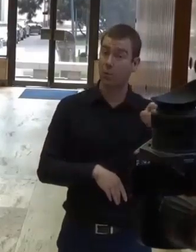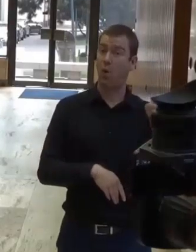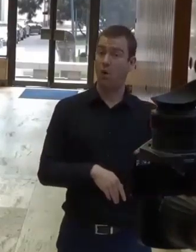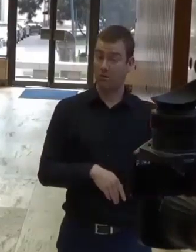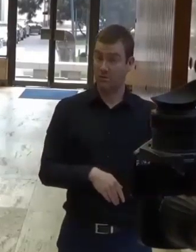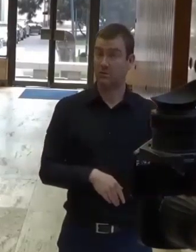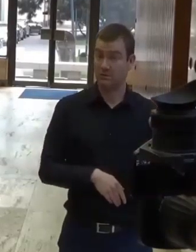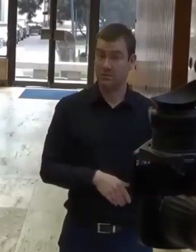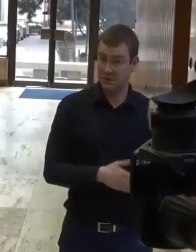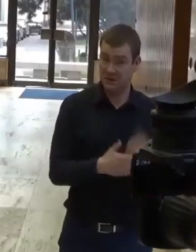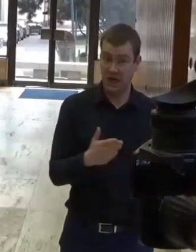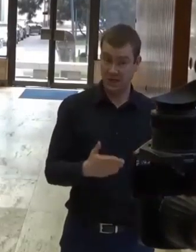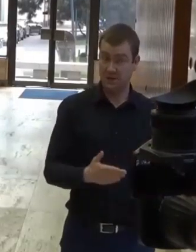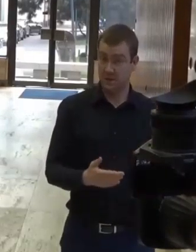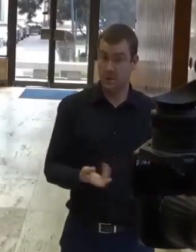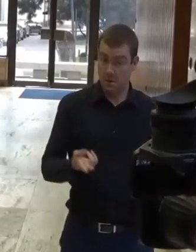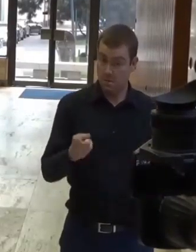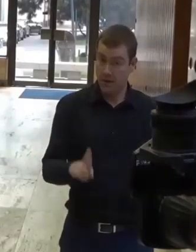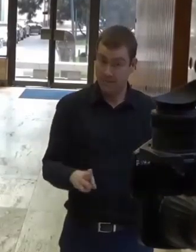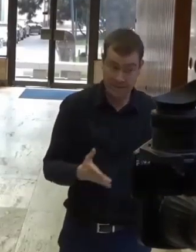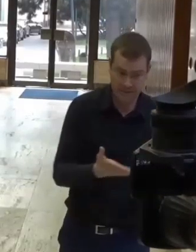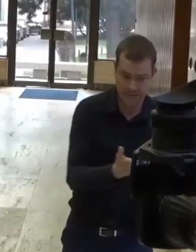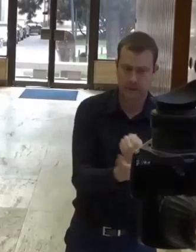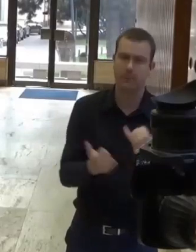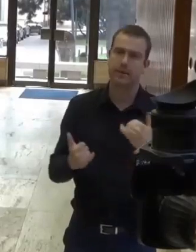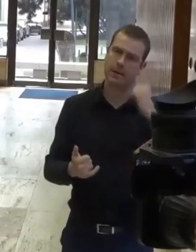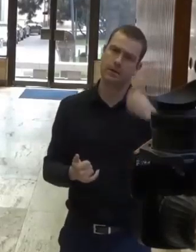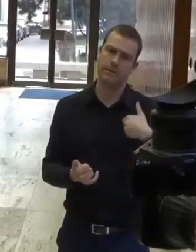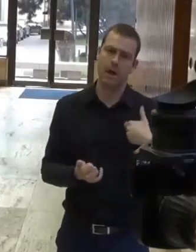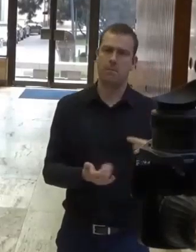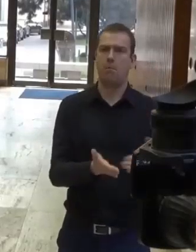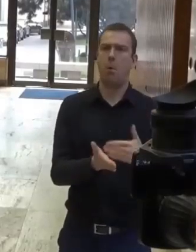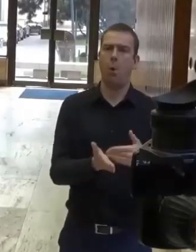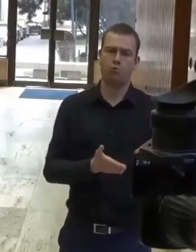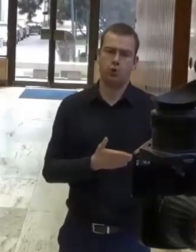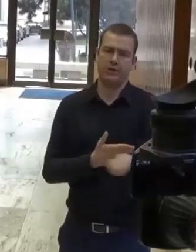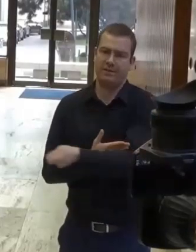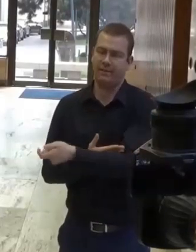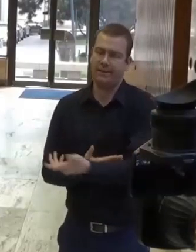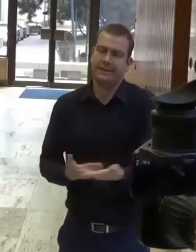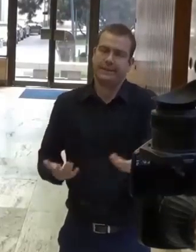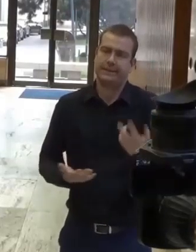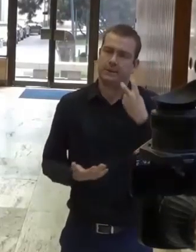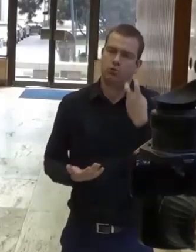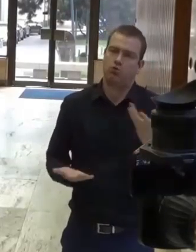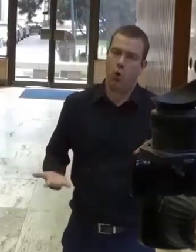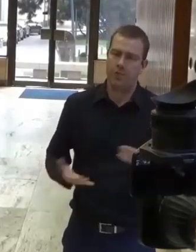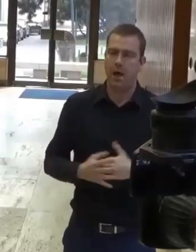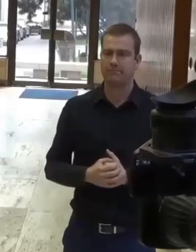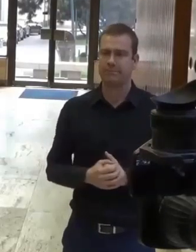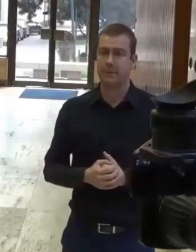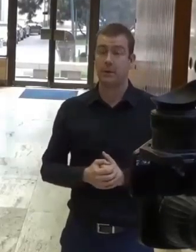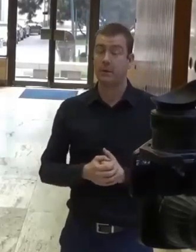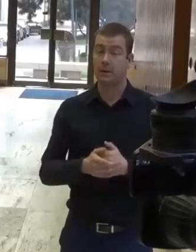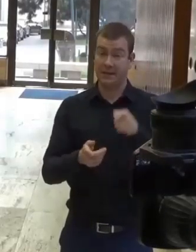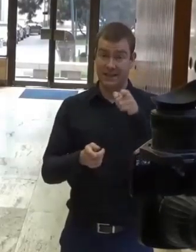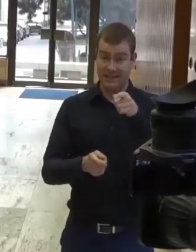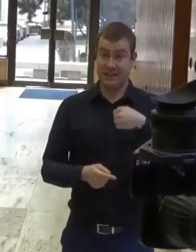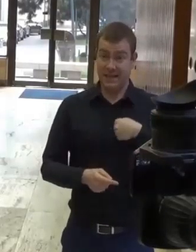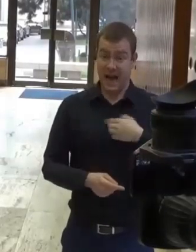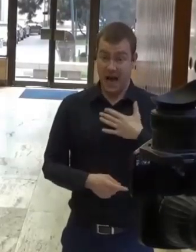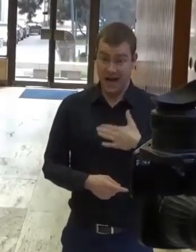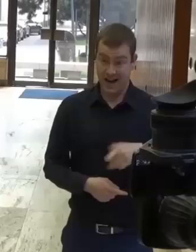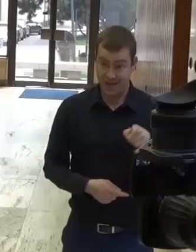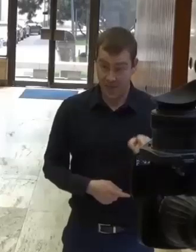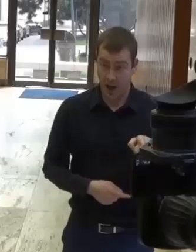tak teraz by sme ich už mohli použiť o veľa efektívnejšie. Čiže nie, nie som rada, že sa eurofondy